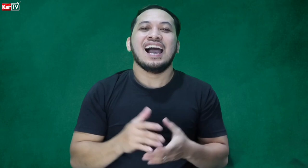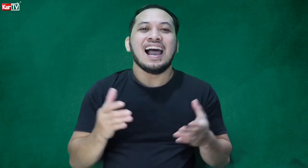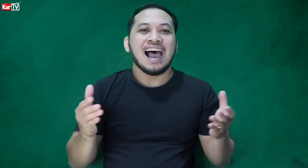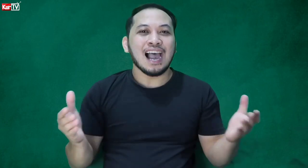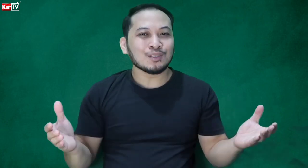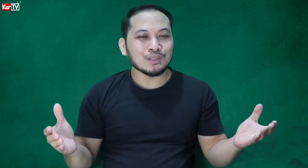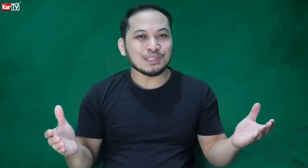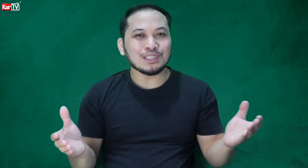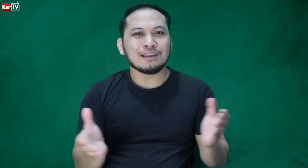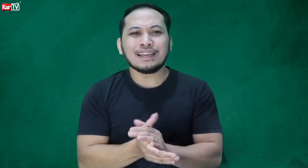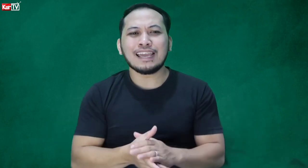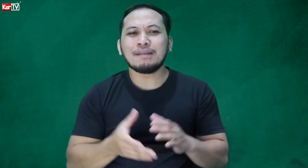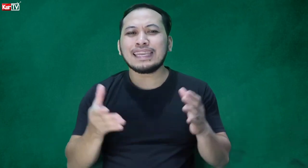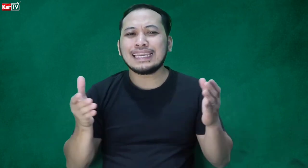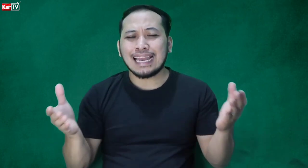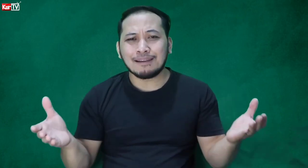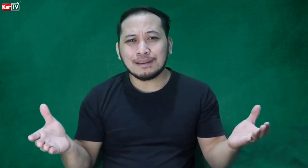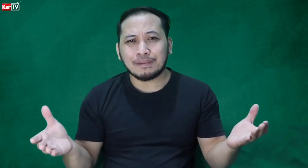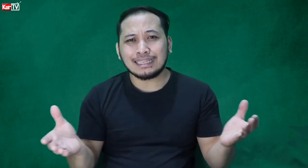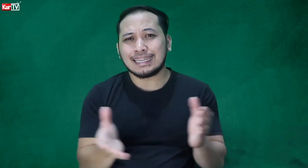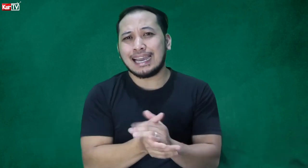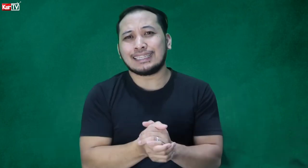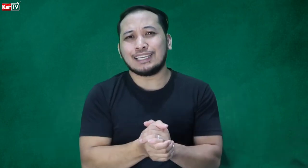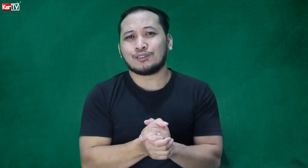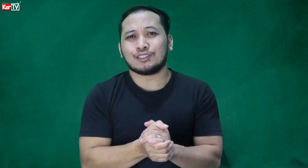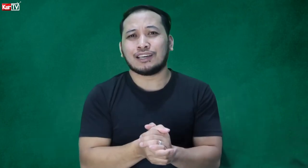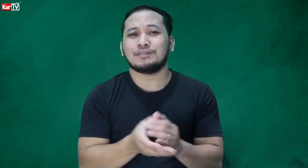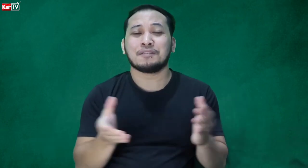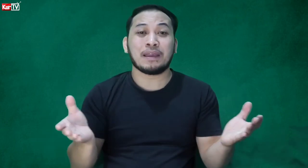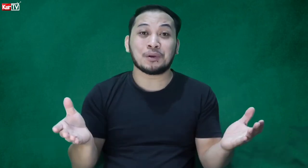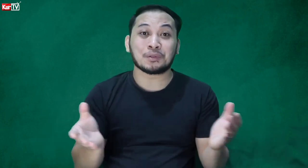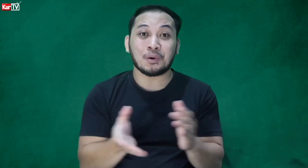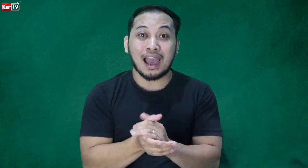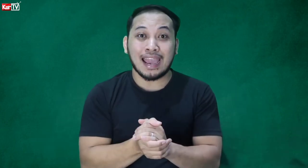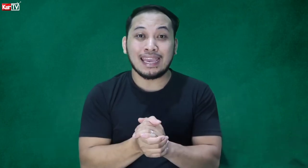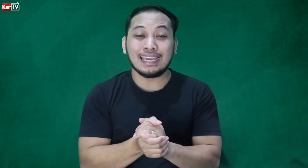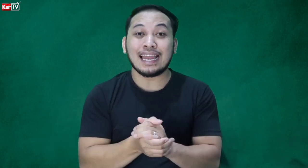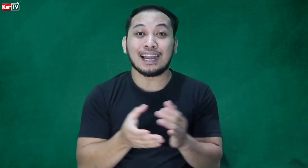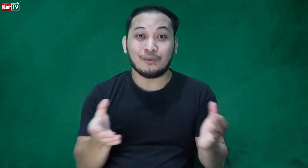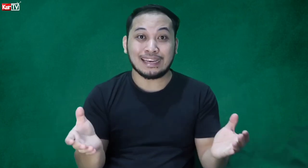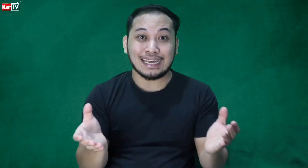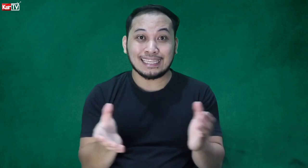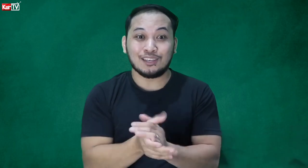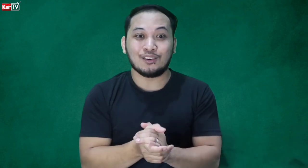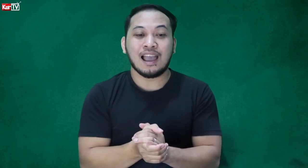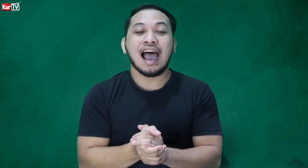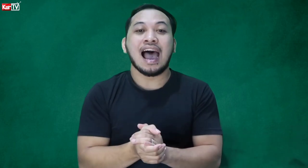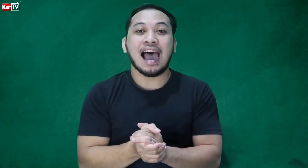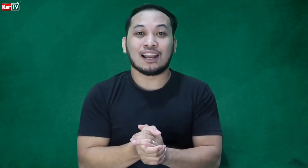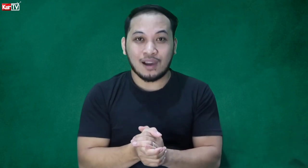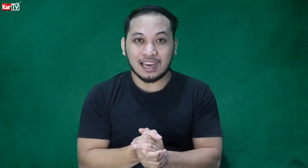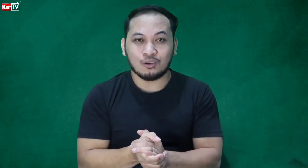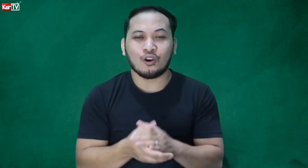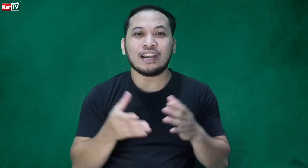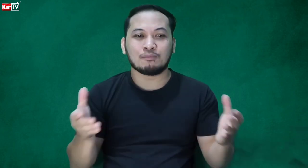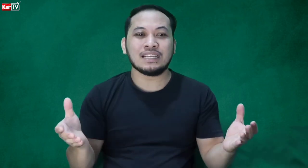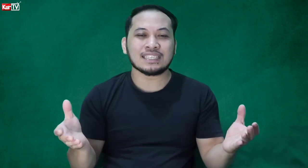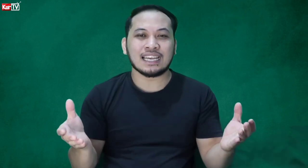Ang susunod naman ay may kinalaman pa rin sa ating school subject pero ito ay ginagawa natin araw-araw or minsan